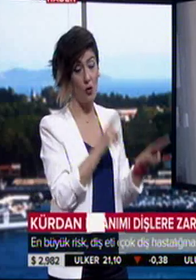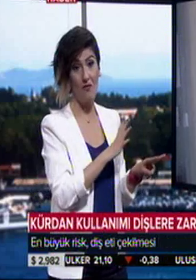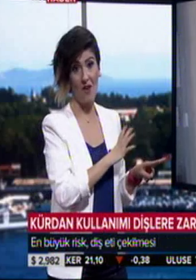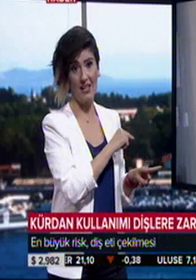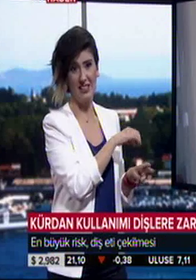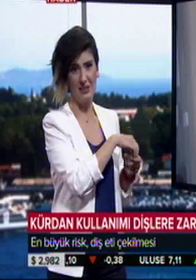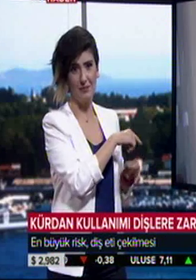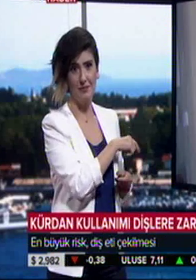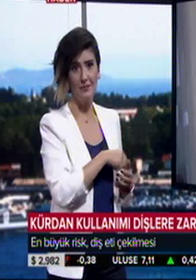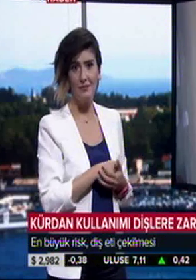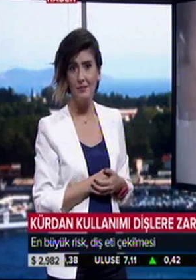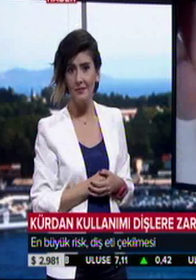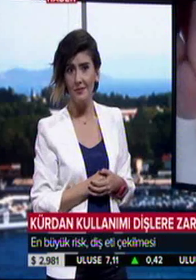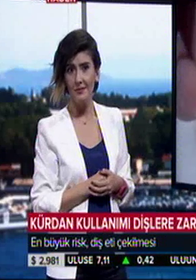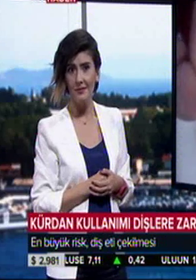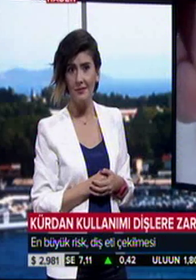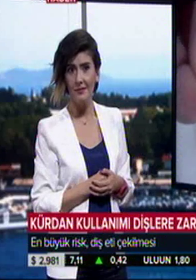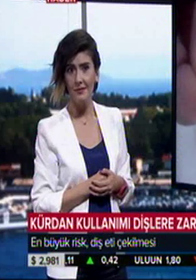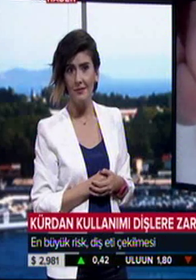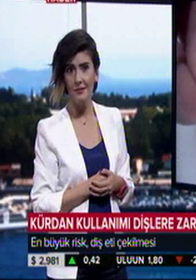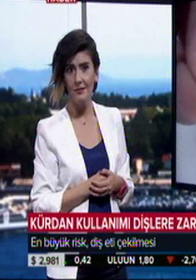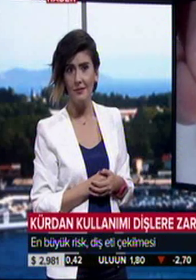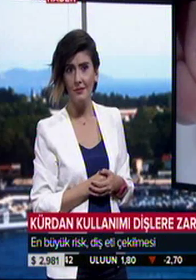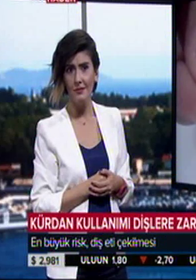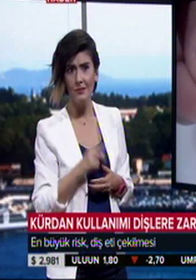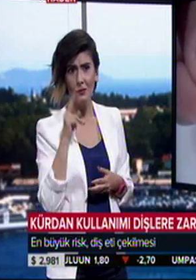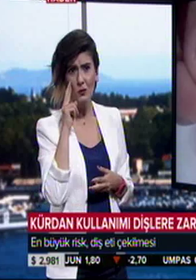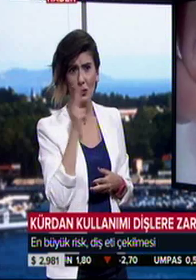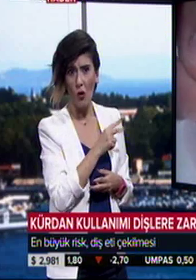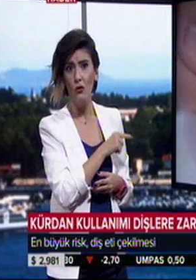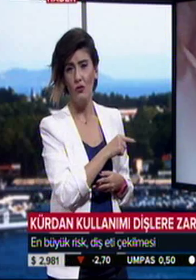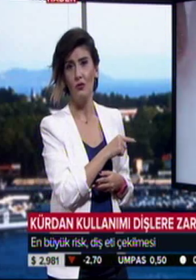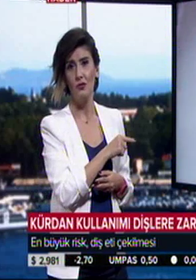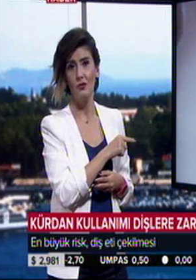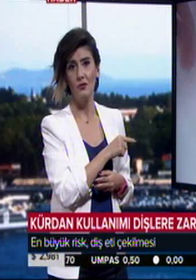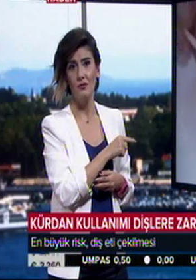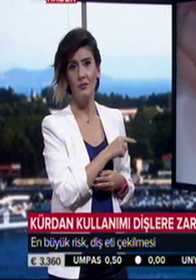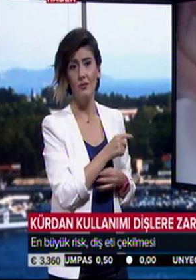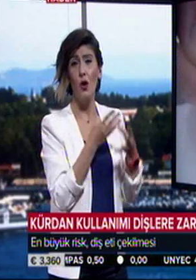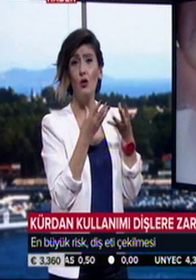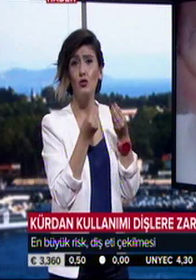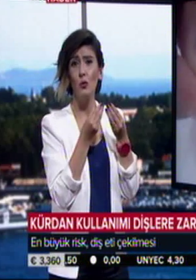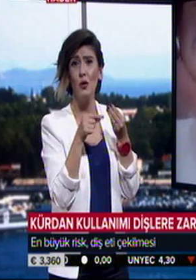gördüğünüz gibi hem yumuşak dokuyu travmatize ediyor